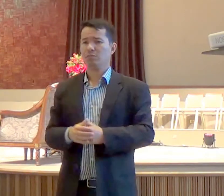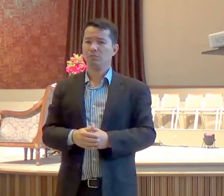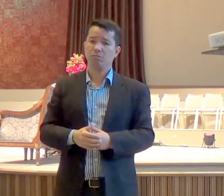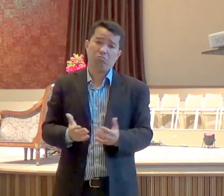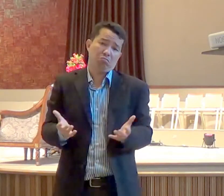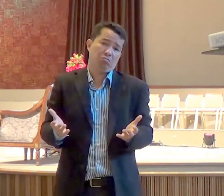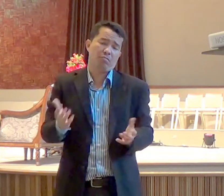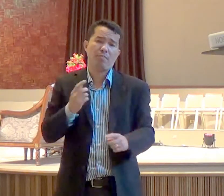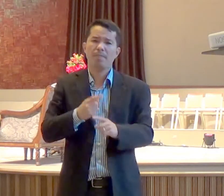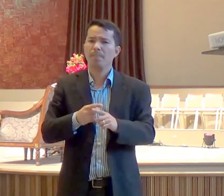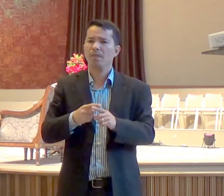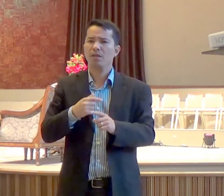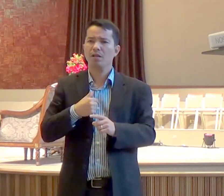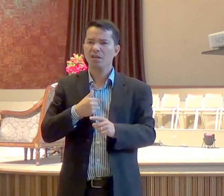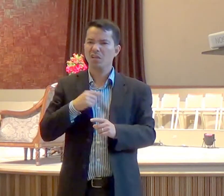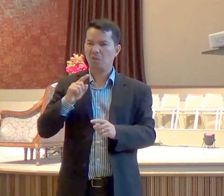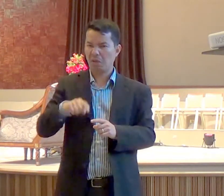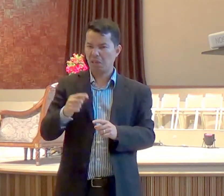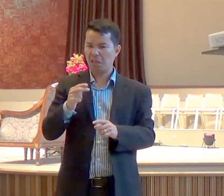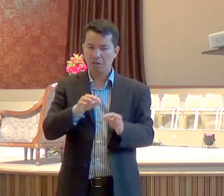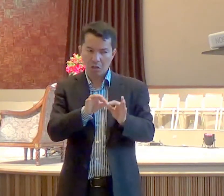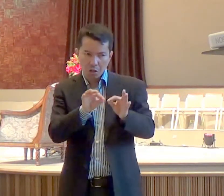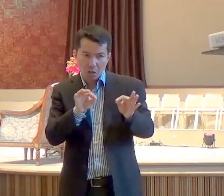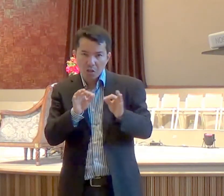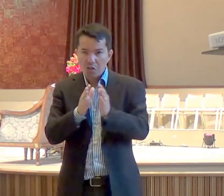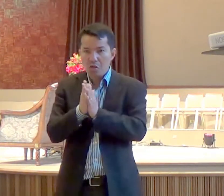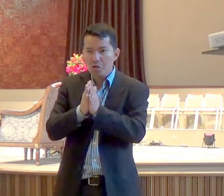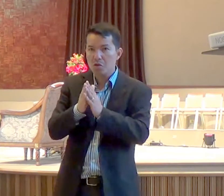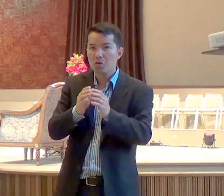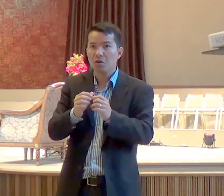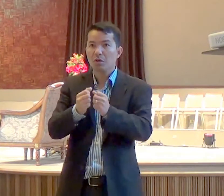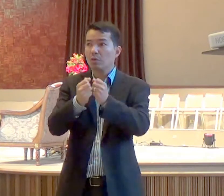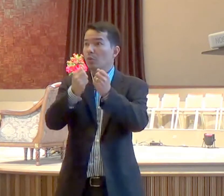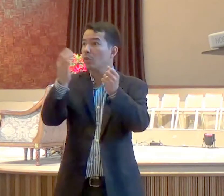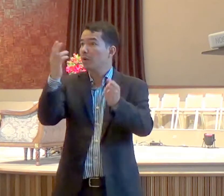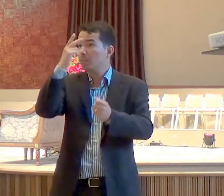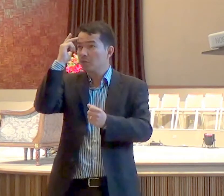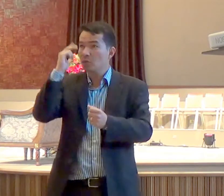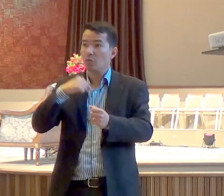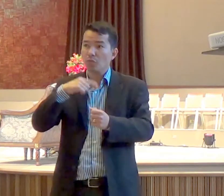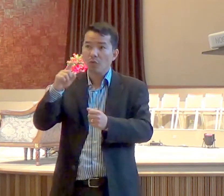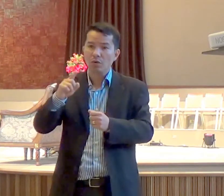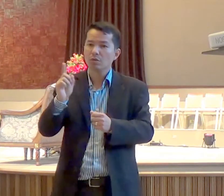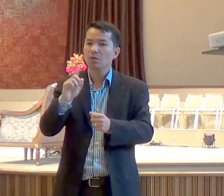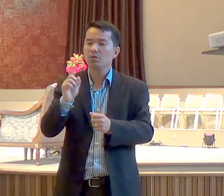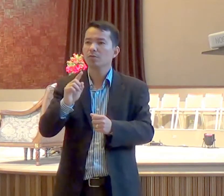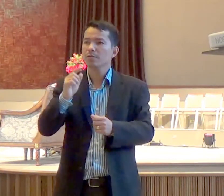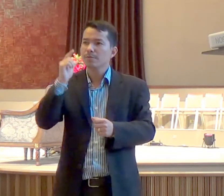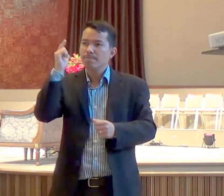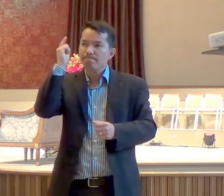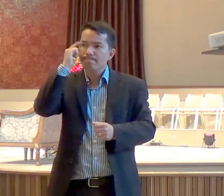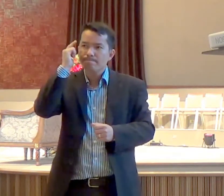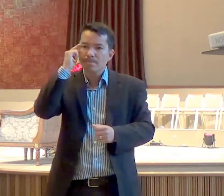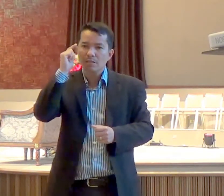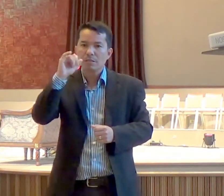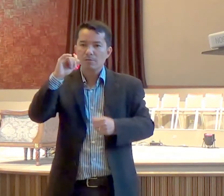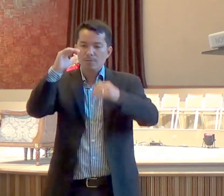porque eu não estou medindo, pela quantidade de pessoas que eu vou alcançar, eu estou medindo, se eu estou obedecendo o meu Deus,